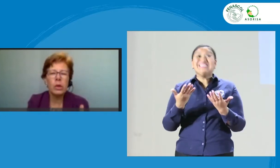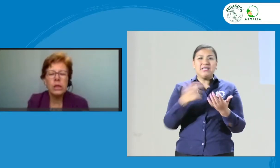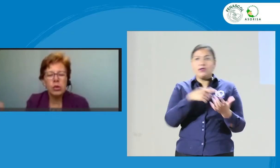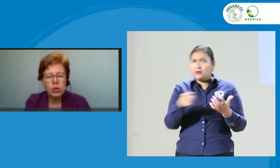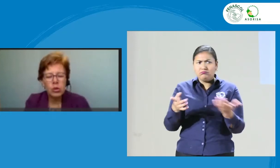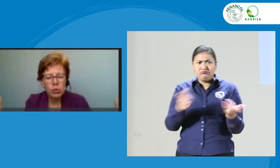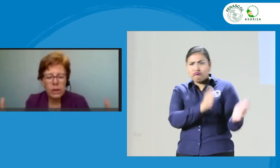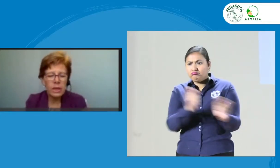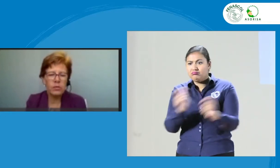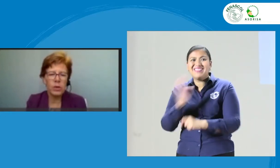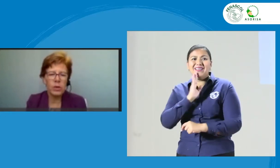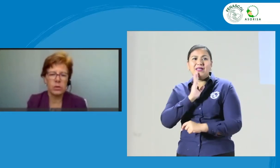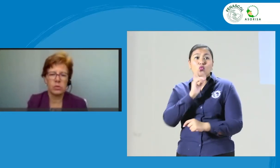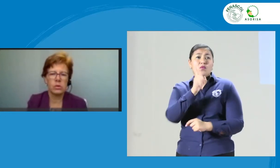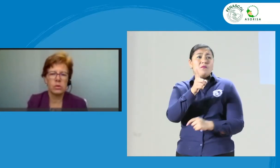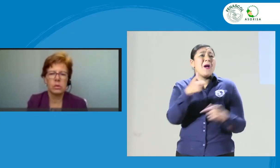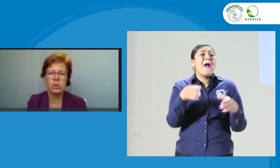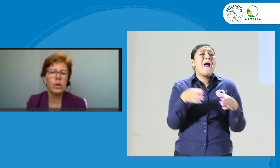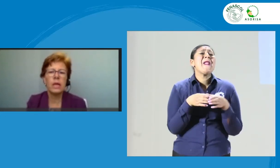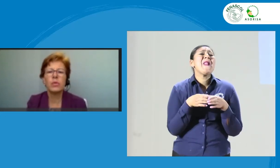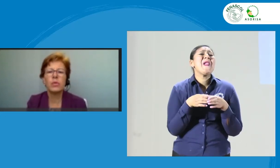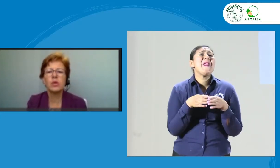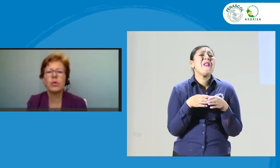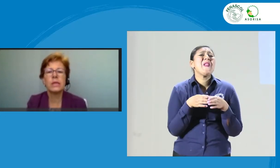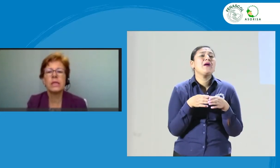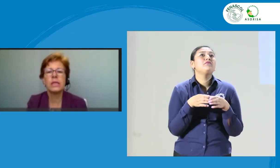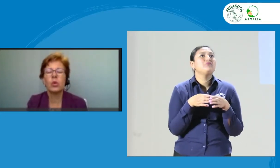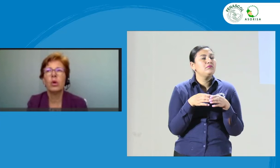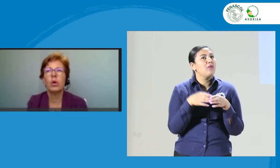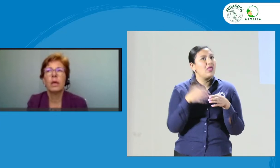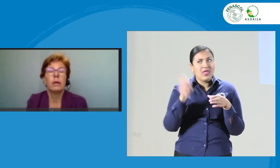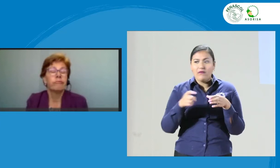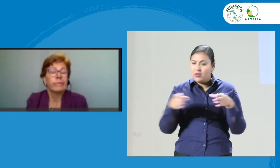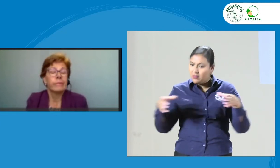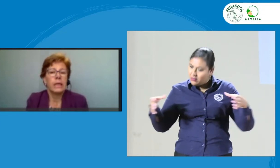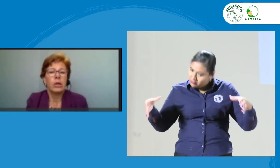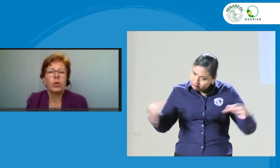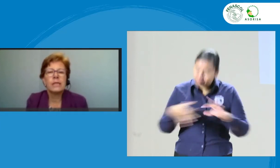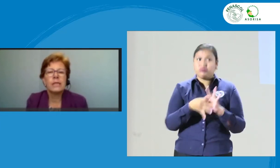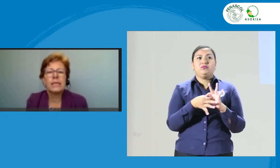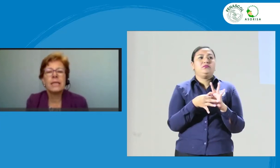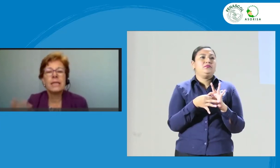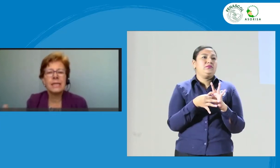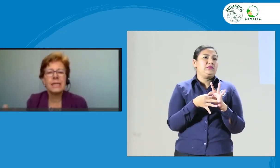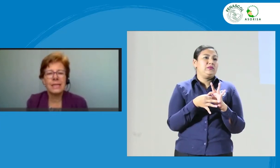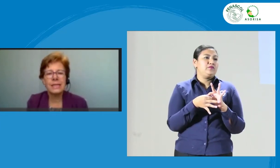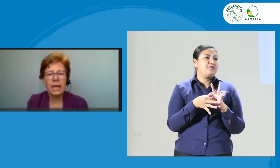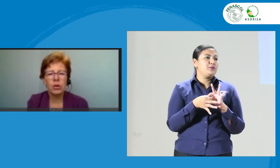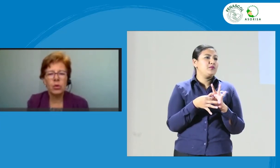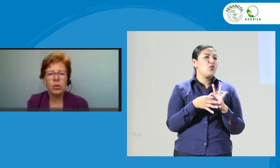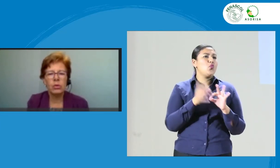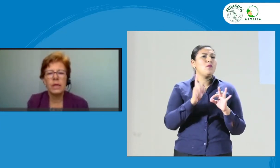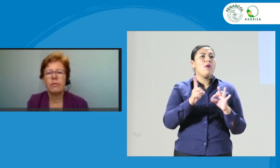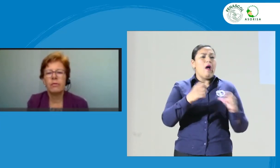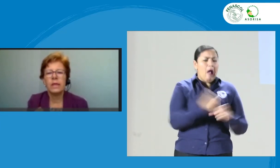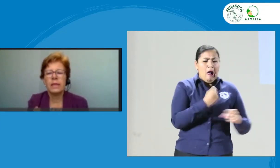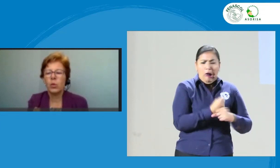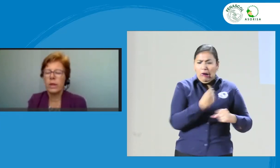poquitos, yo uniría esfuerzos. Yo uniría esfuerzos porque si no, lo que se están es desgastando y al final de